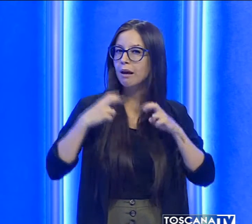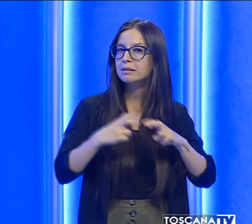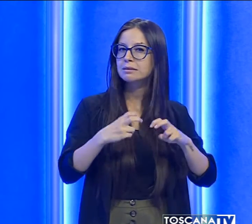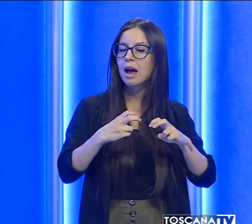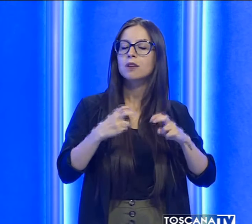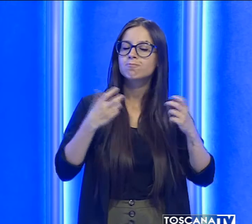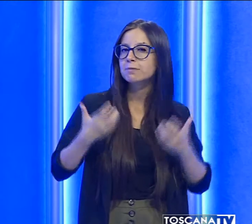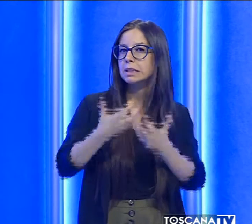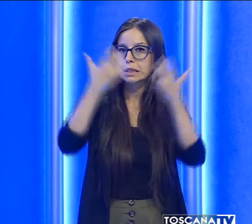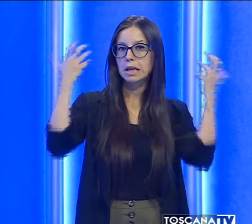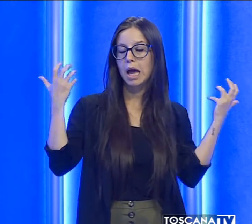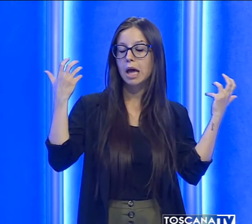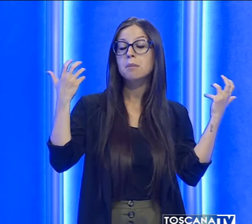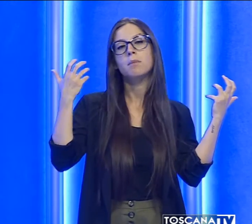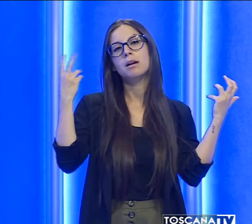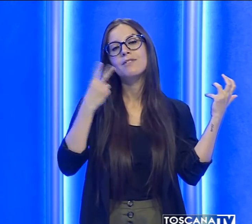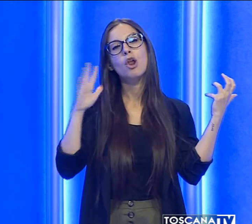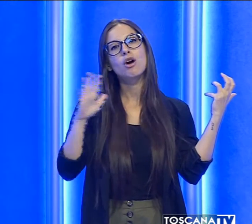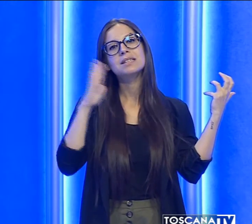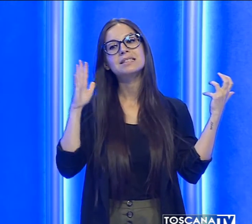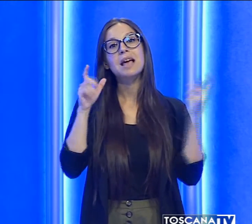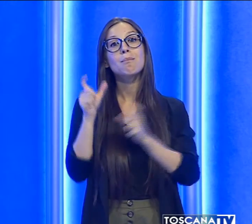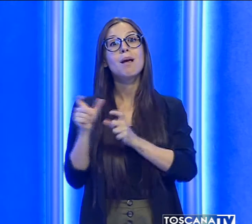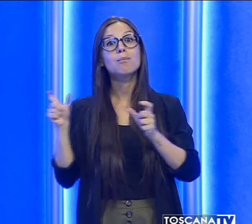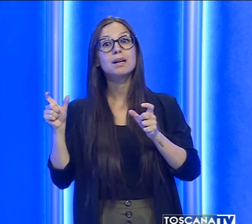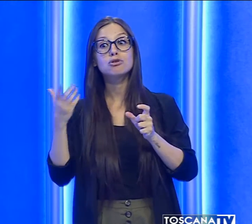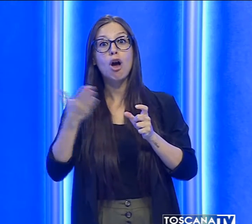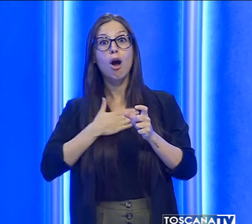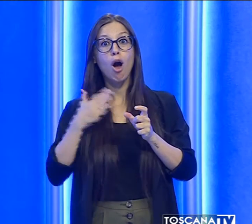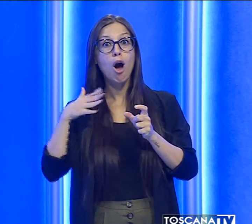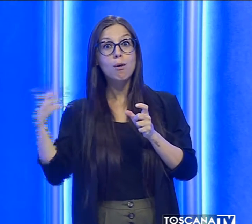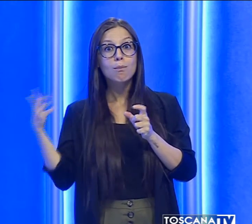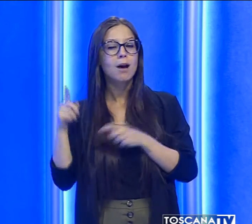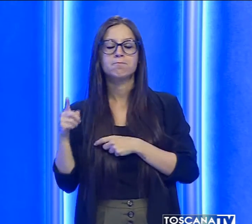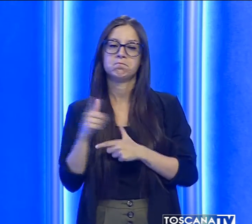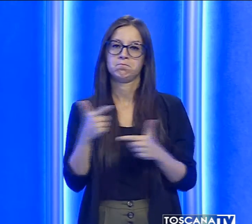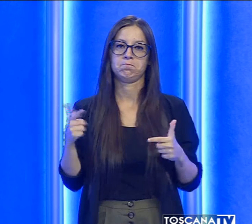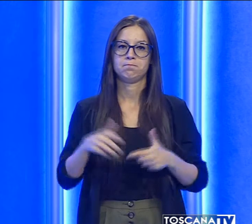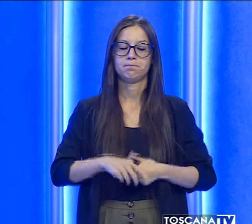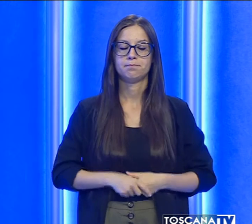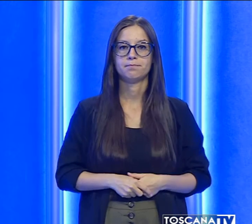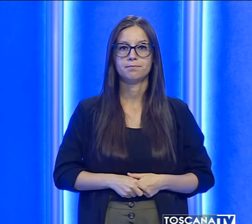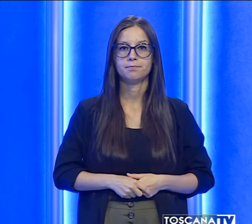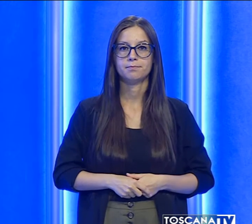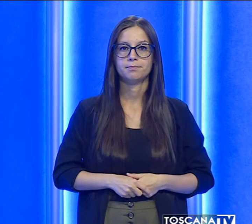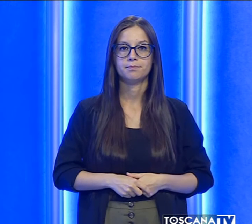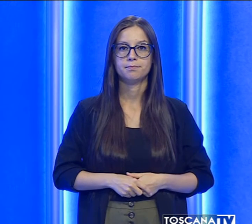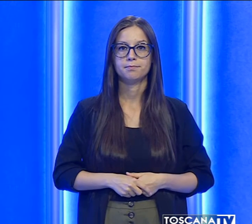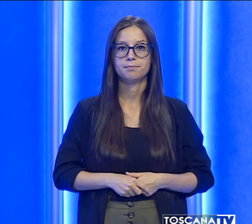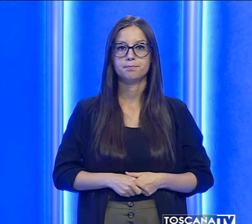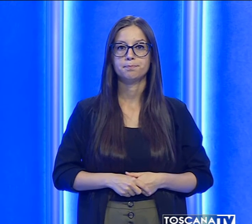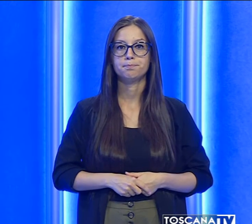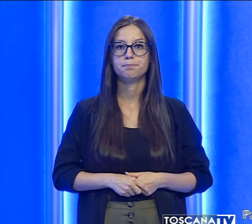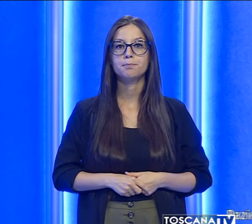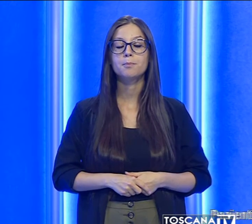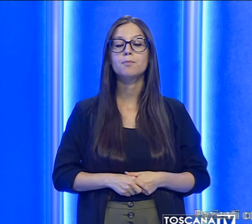'accaduto anche se per ora sembrano escluse responsabilità di terzi. Pazienti